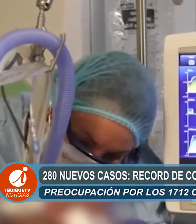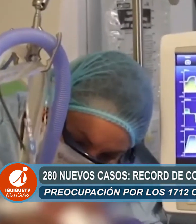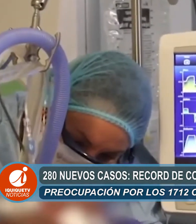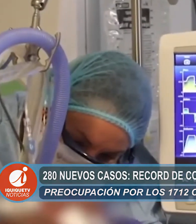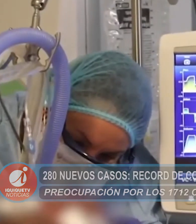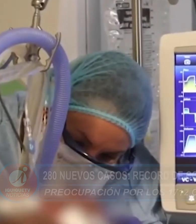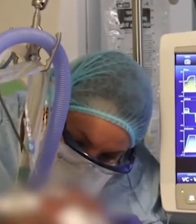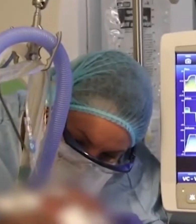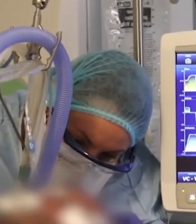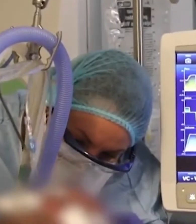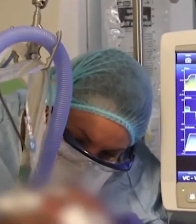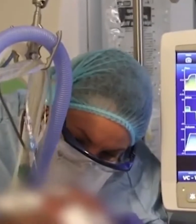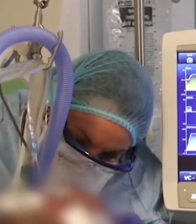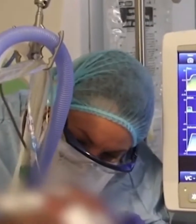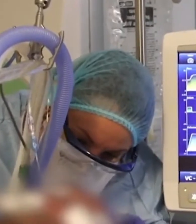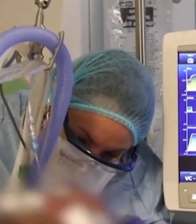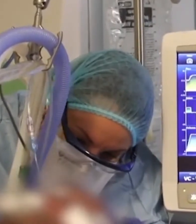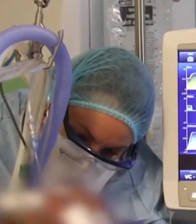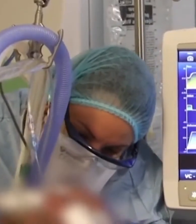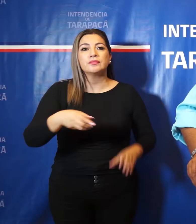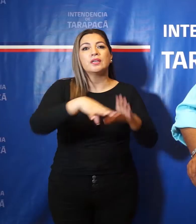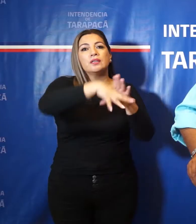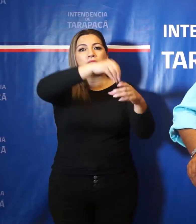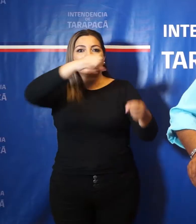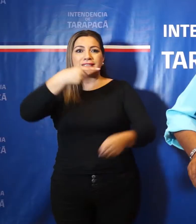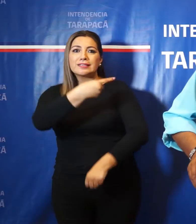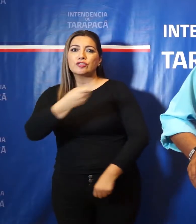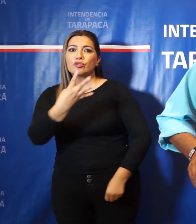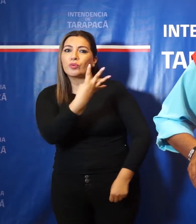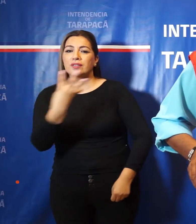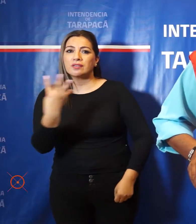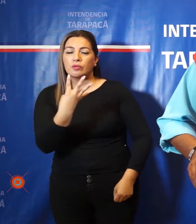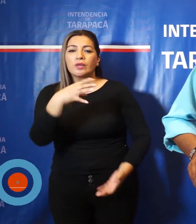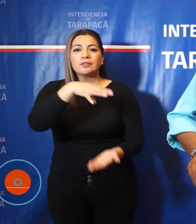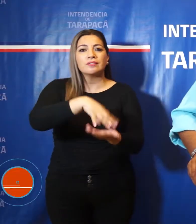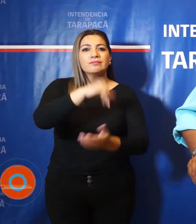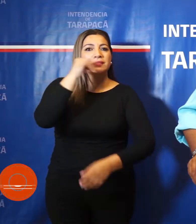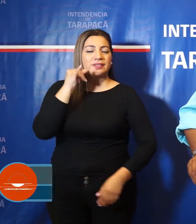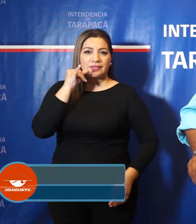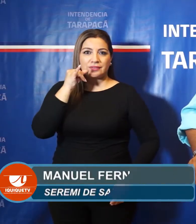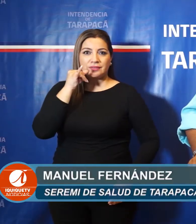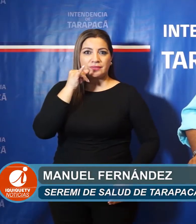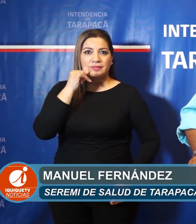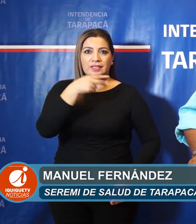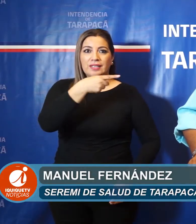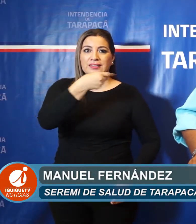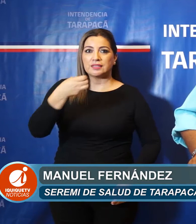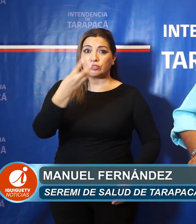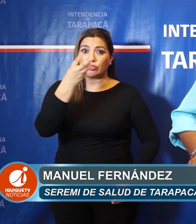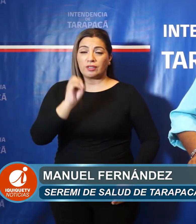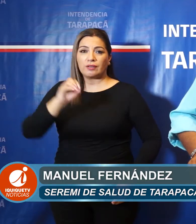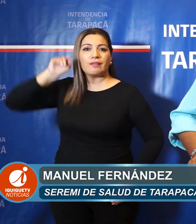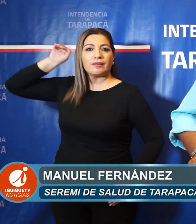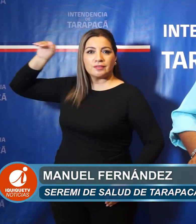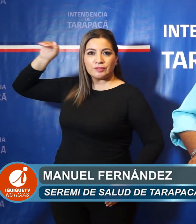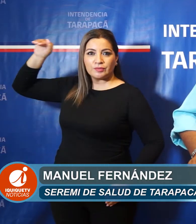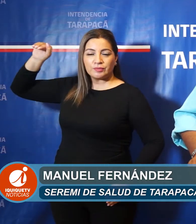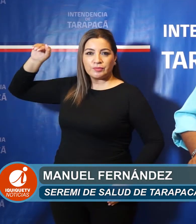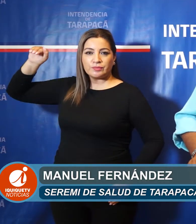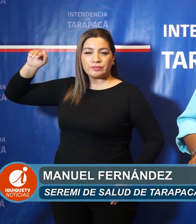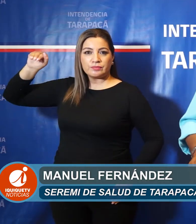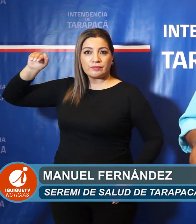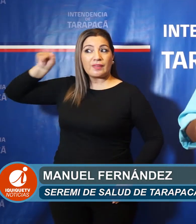Iquique y en especial Alto Hospicio. 144 corresponden a la comuna de Iquique, 130 a la de Alto Hospicio